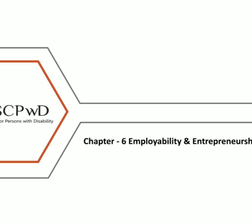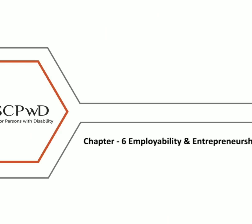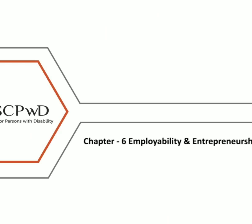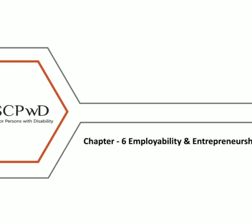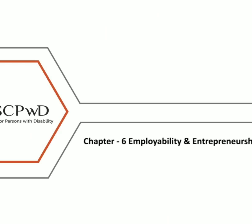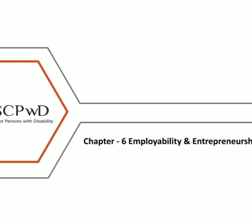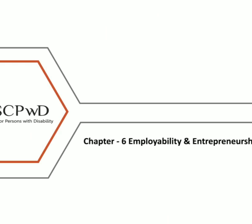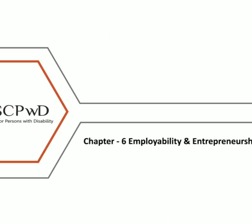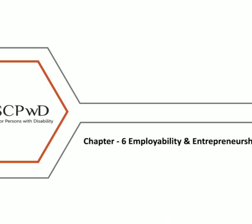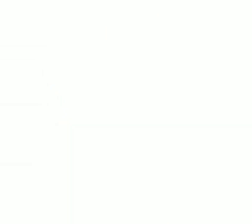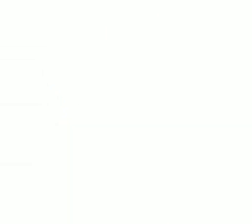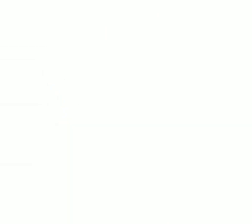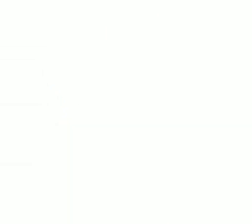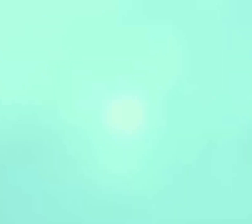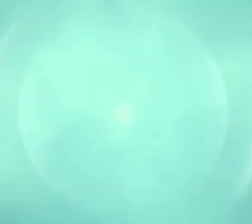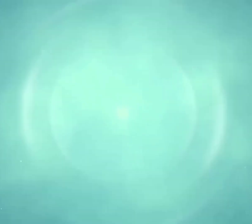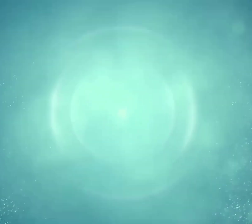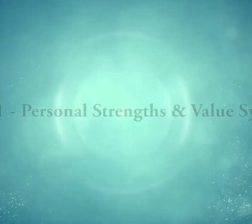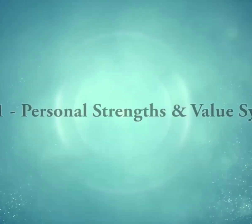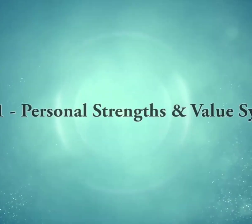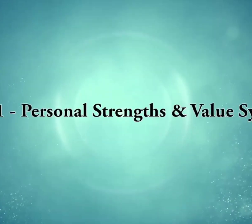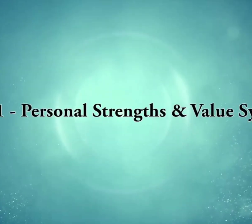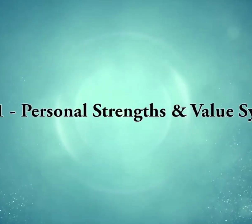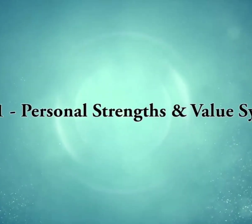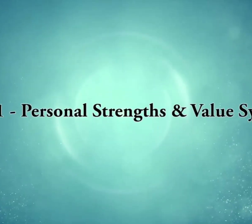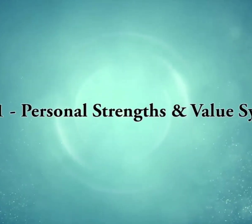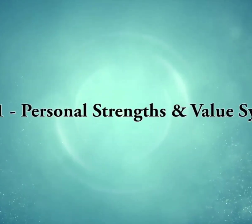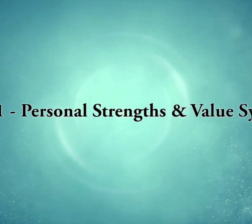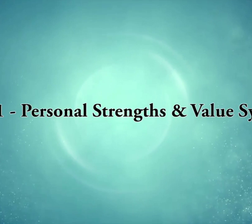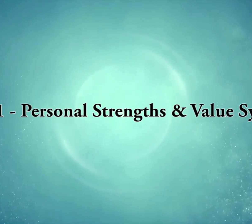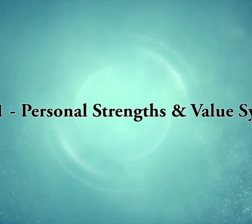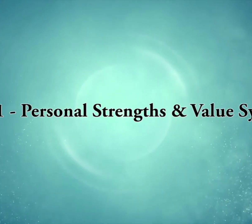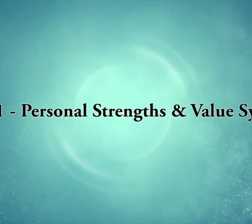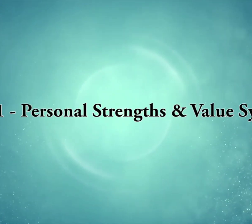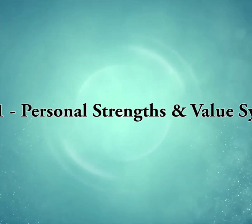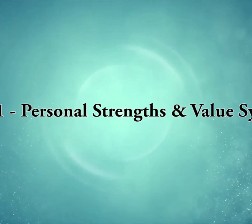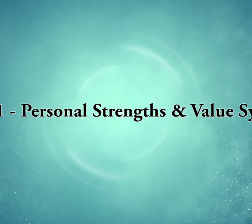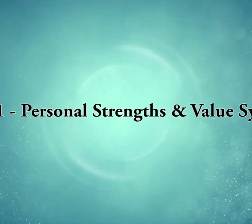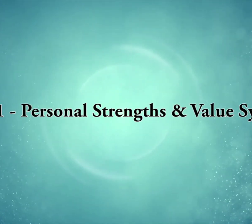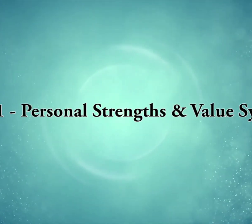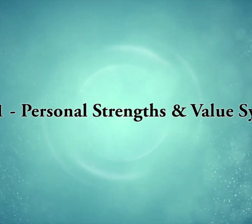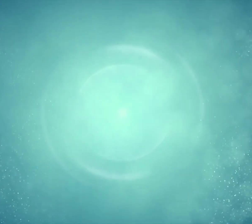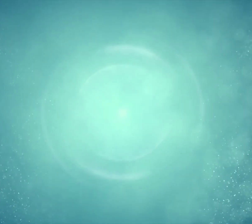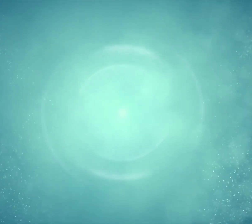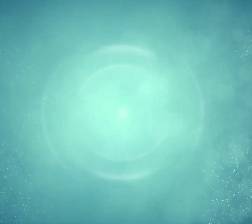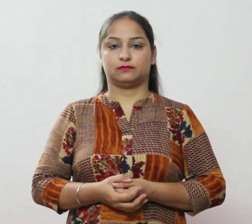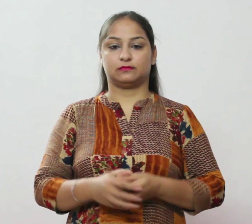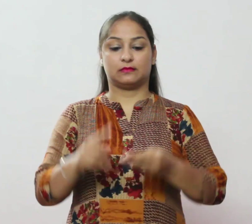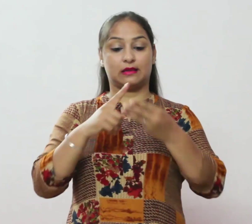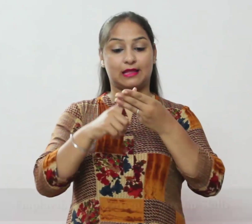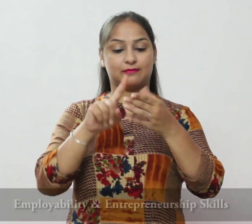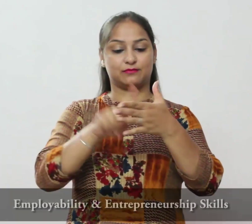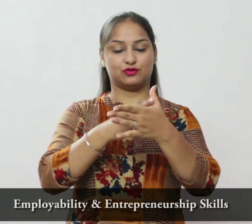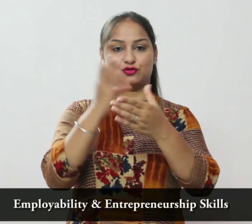और उद्ध्यमीता कोशल 61.1 व्यक्ति गत्ट ताकत और मुल्य प्रणाली